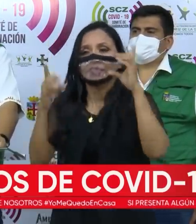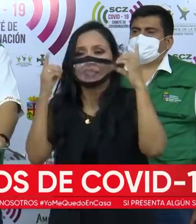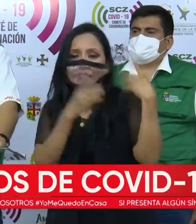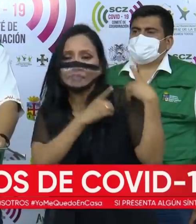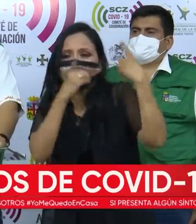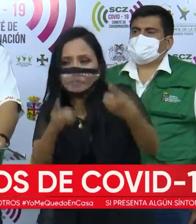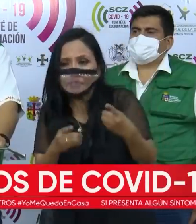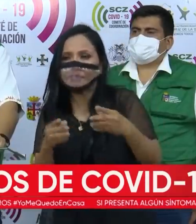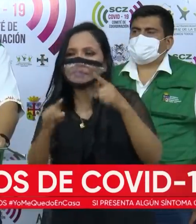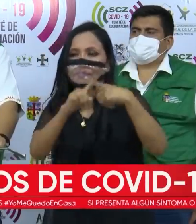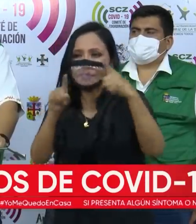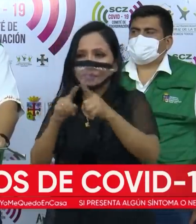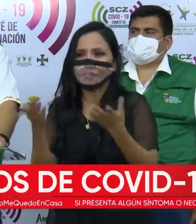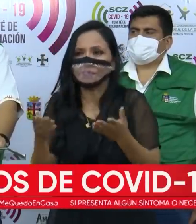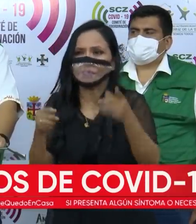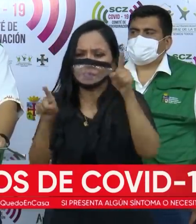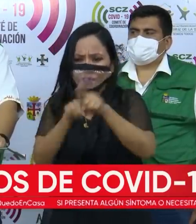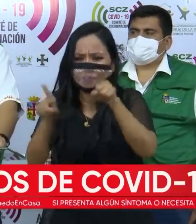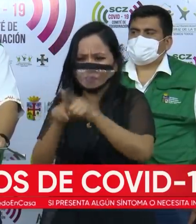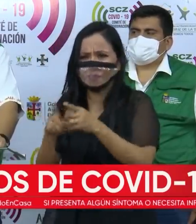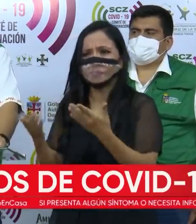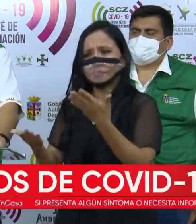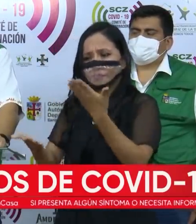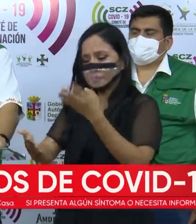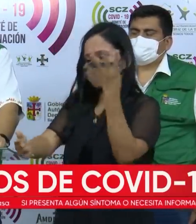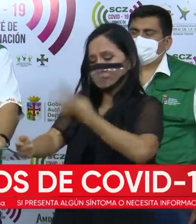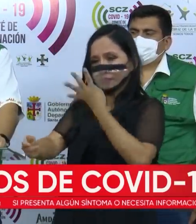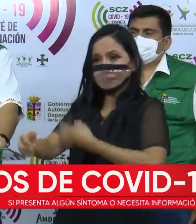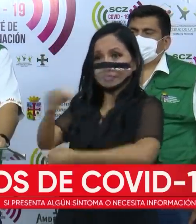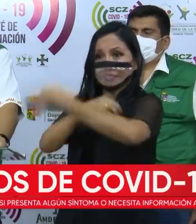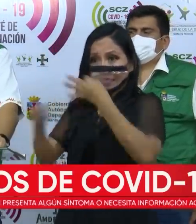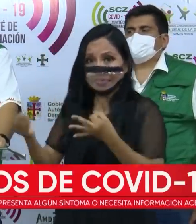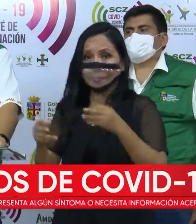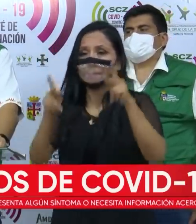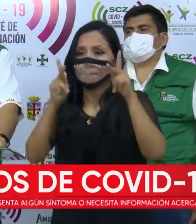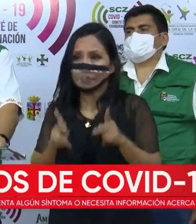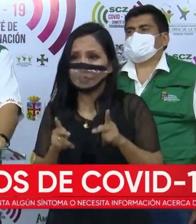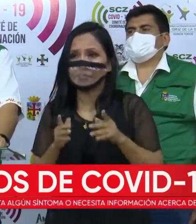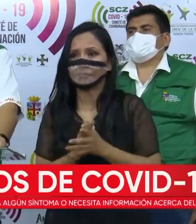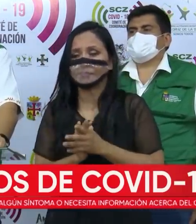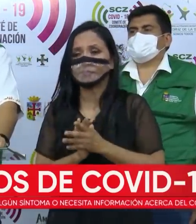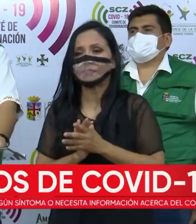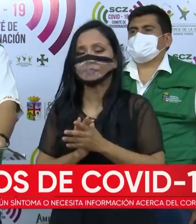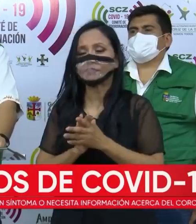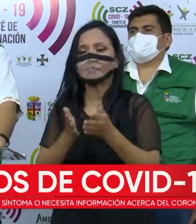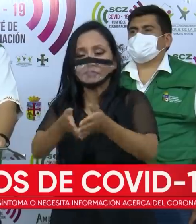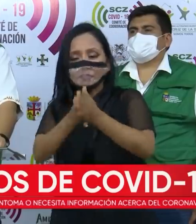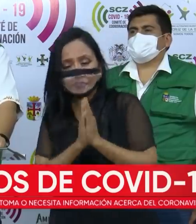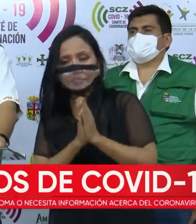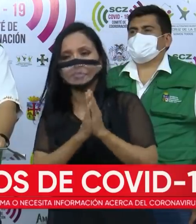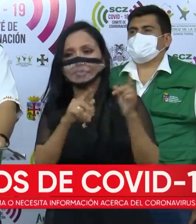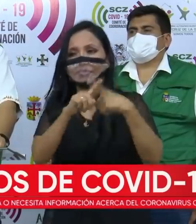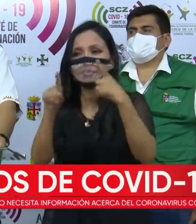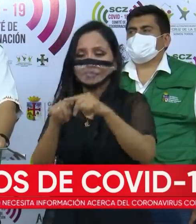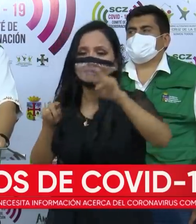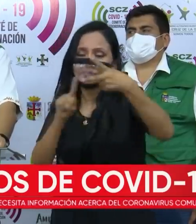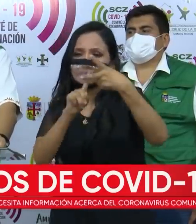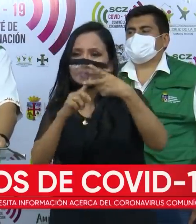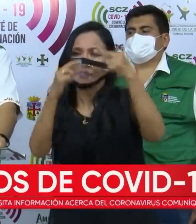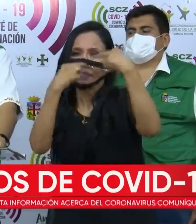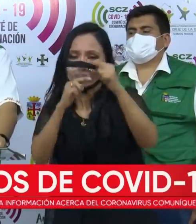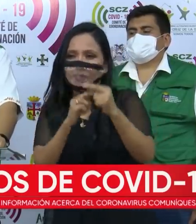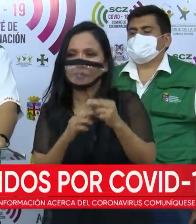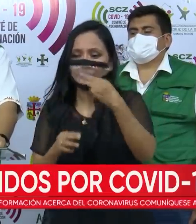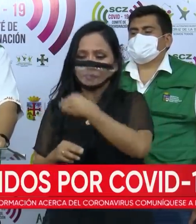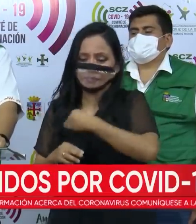serología, así como la aféresis que se realiza a los pacientes, que son solicitados de los segundos niveles del